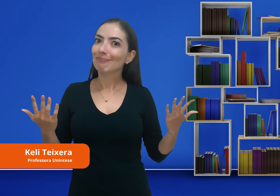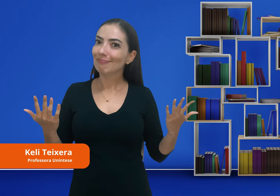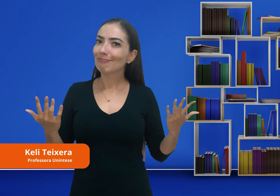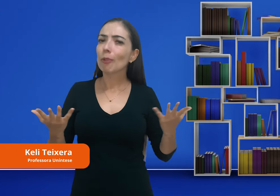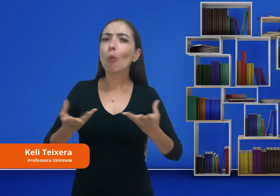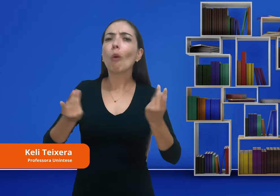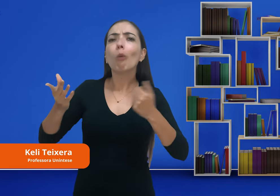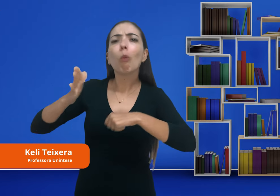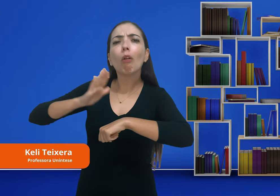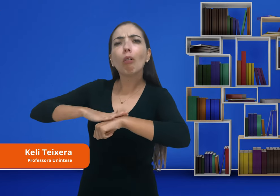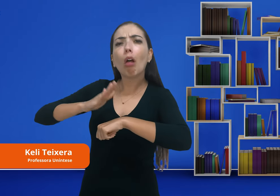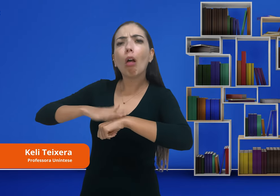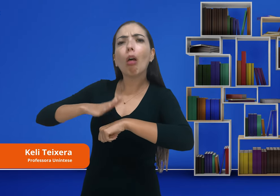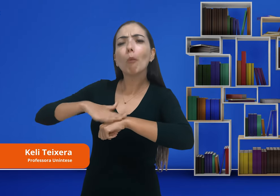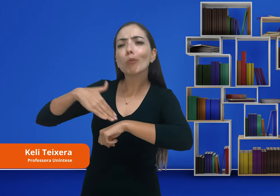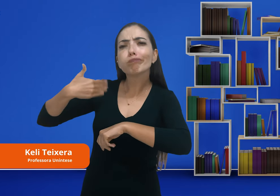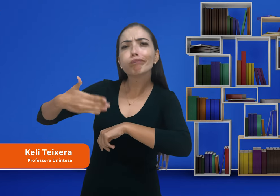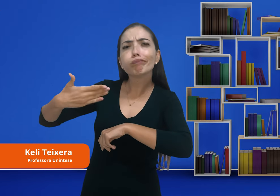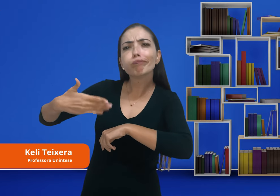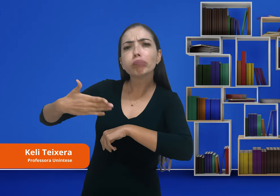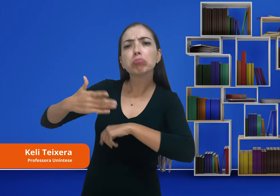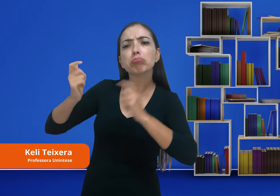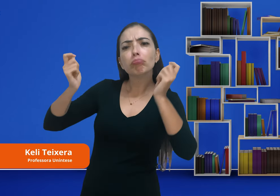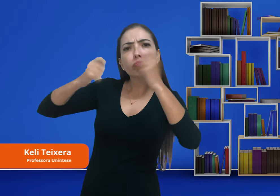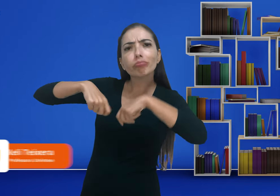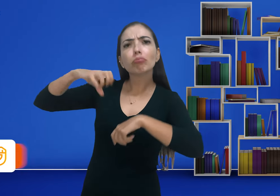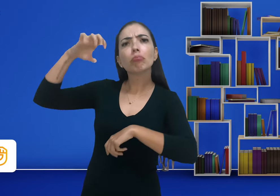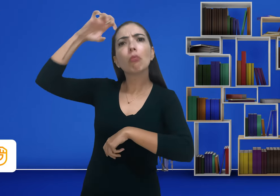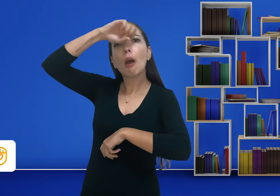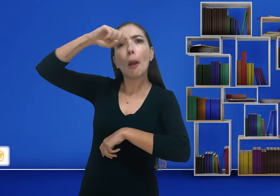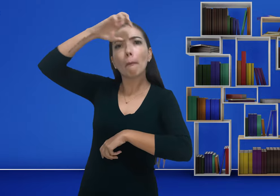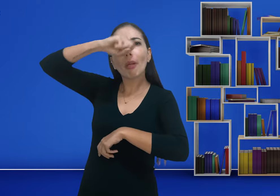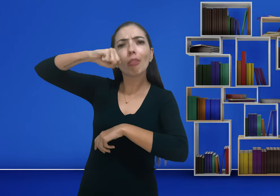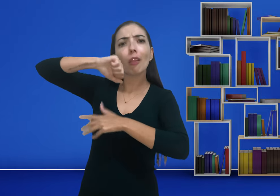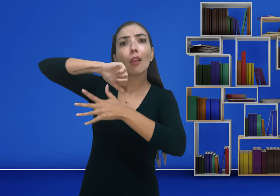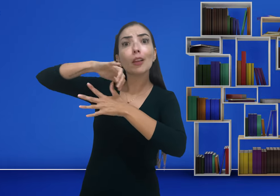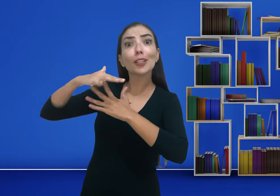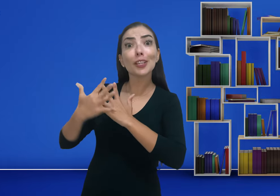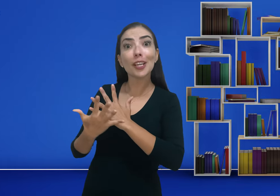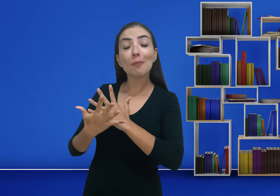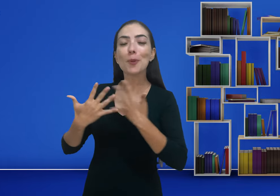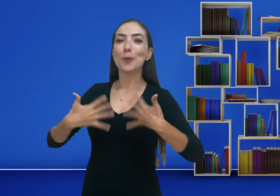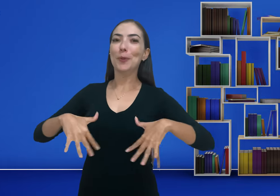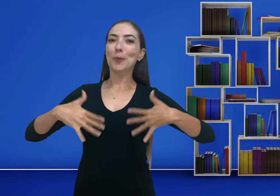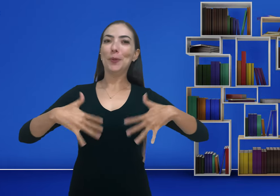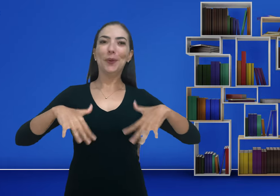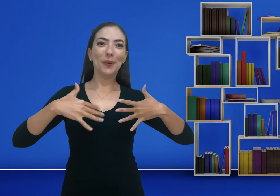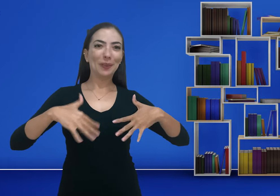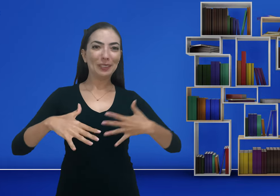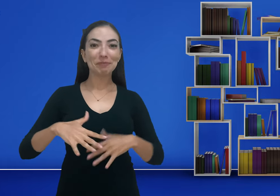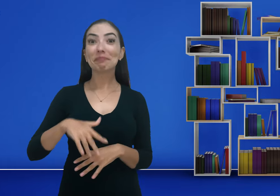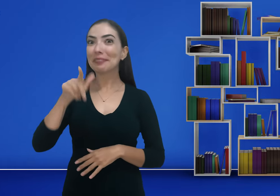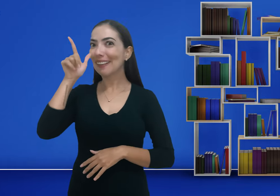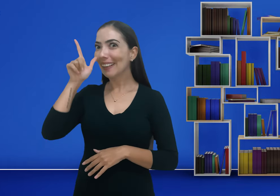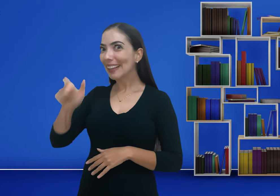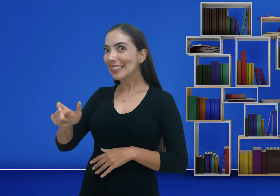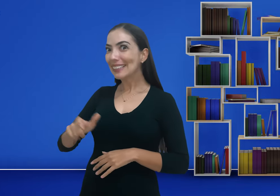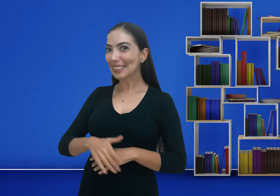Nós vamos falar sobre quanto tempo leva para aprender Libras. Muito interessante, não é mesmo?